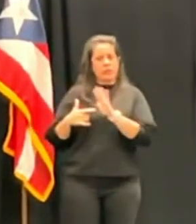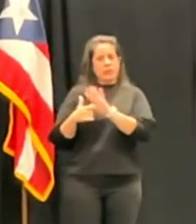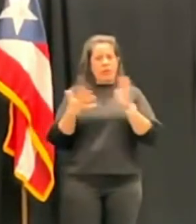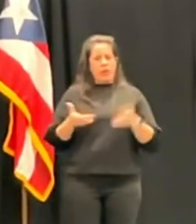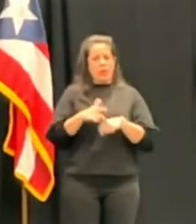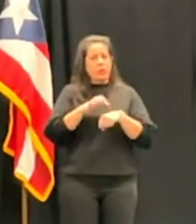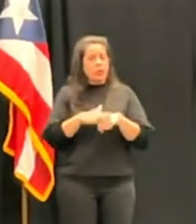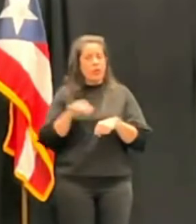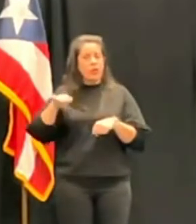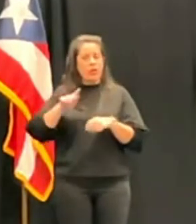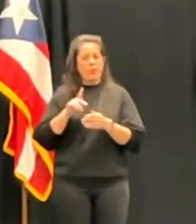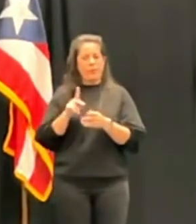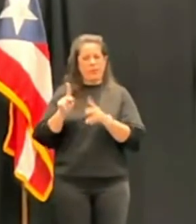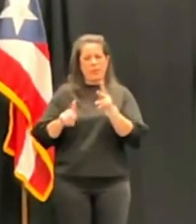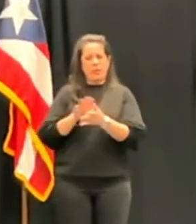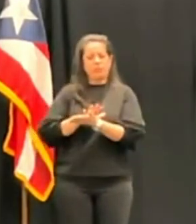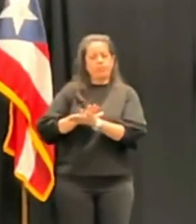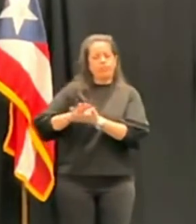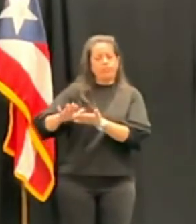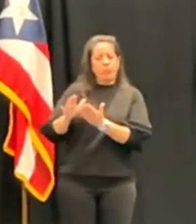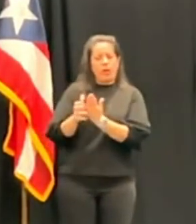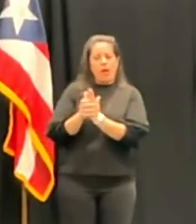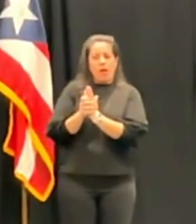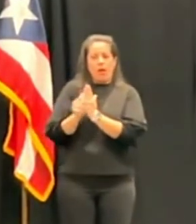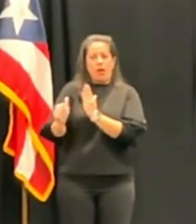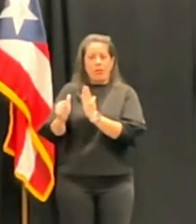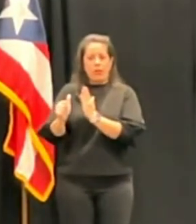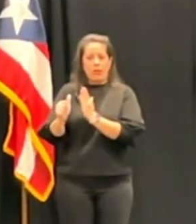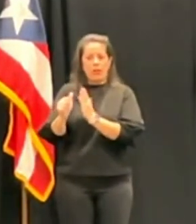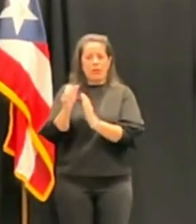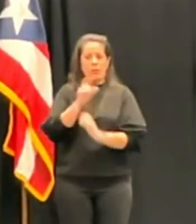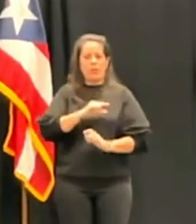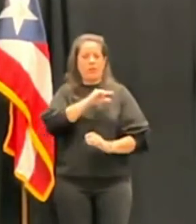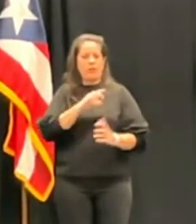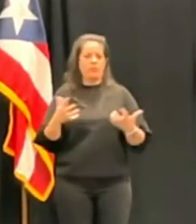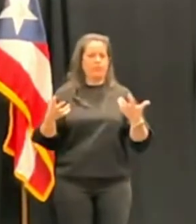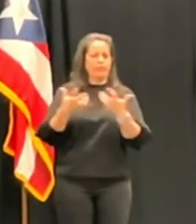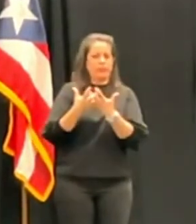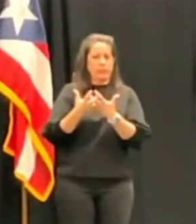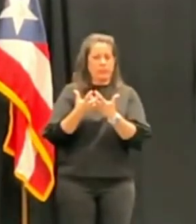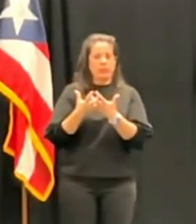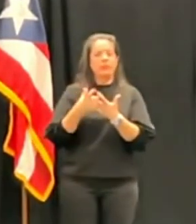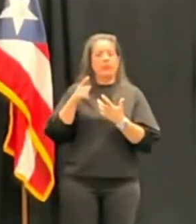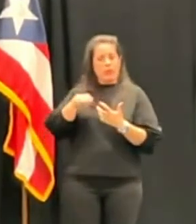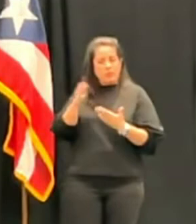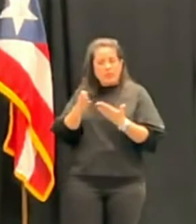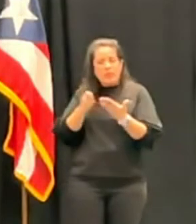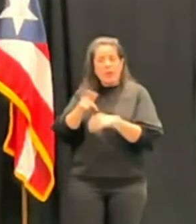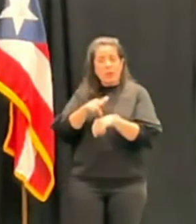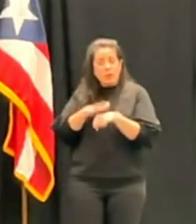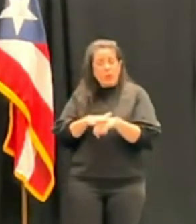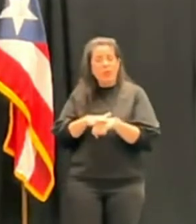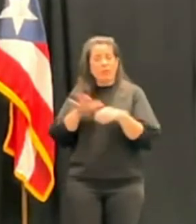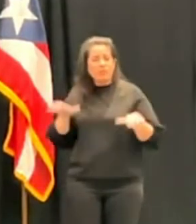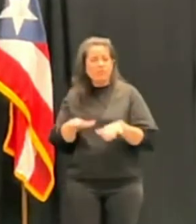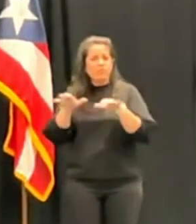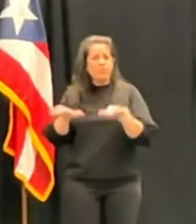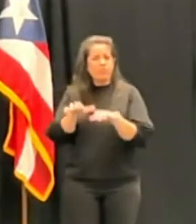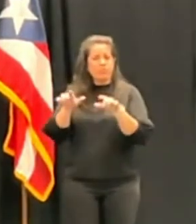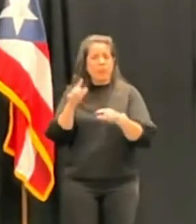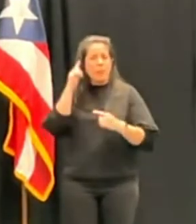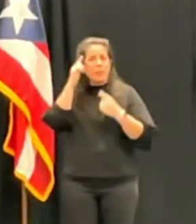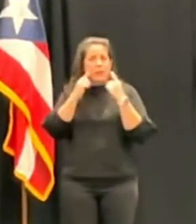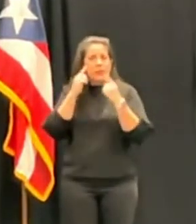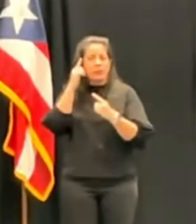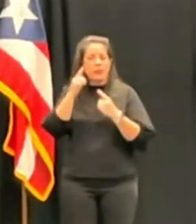de Puerto Rico que son personas íntegras, capacitadas, cualificadas, que van a servirle al pueblo de Puerto Rico en mente